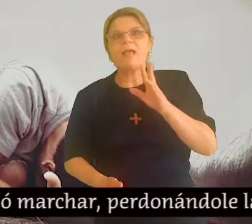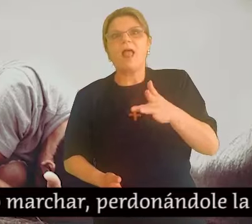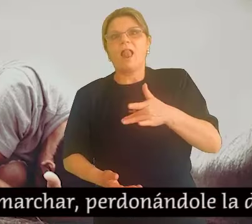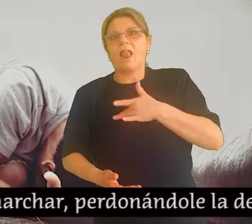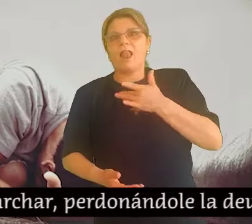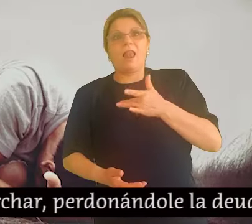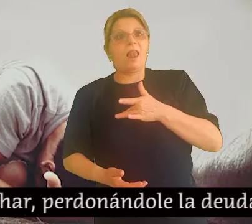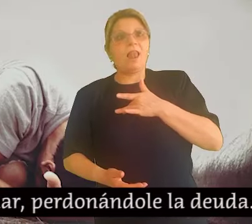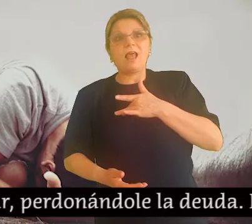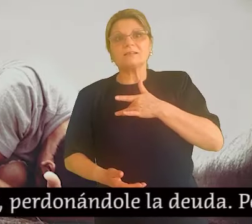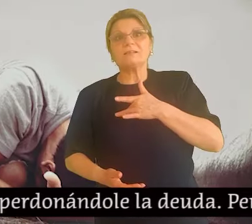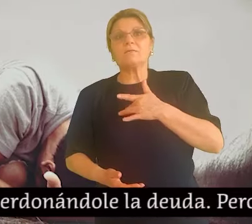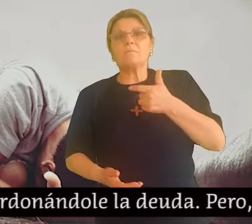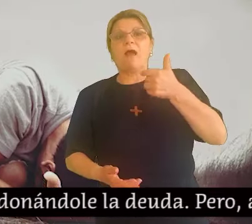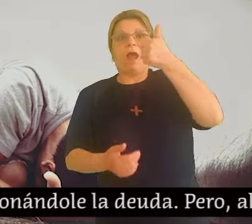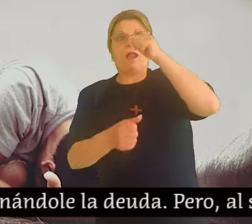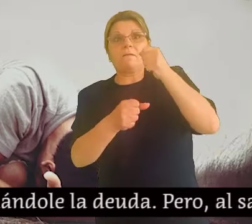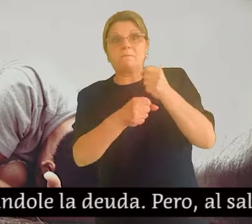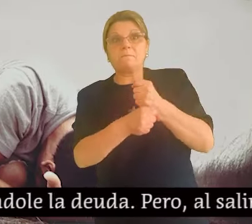y te lo pagaré todo.